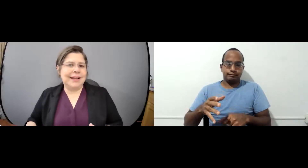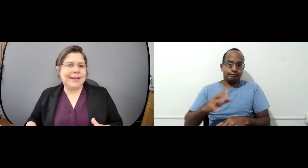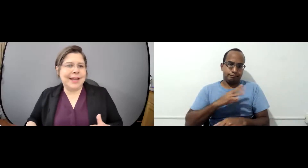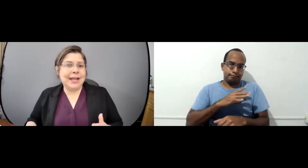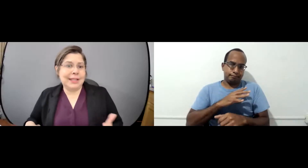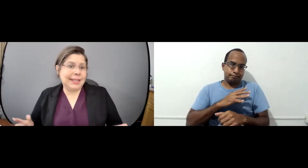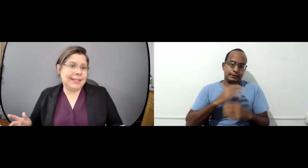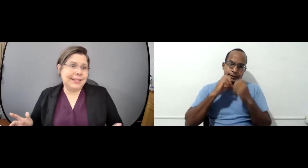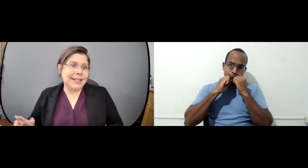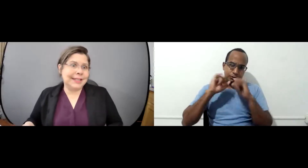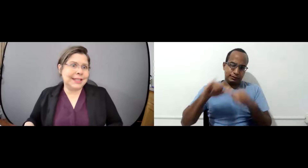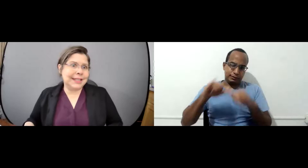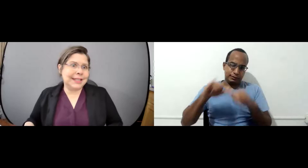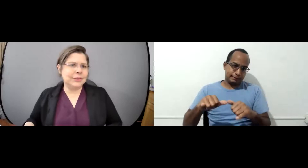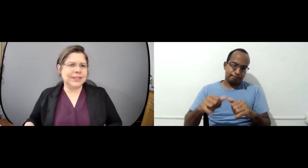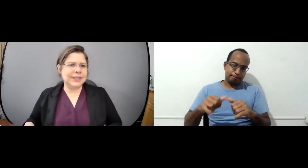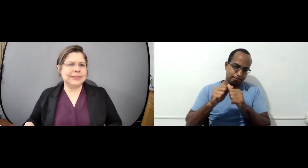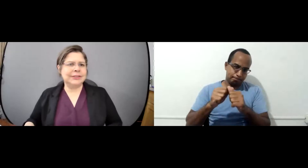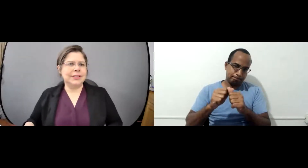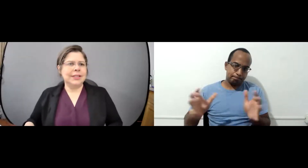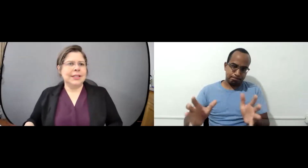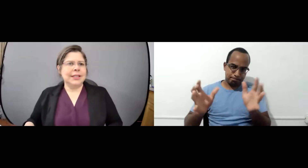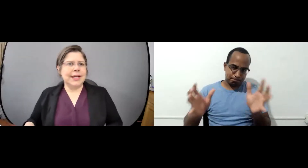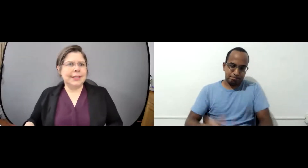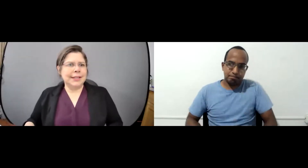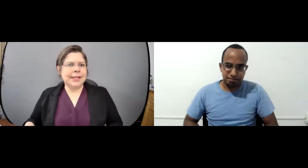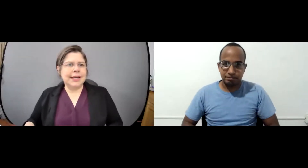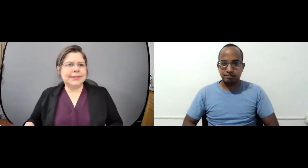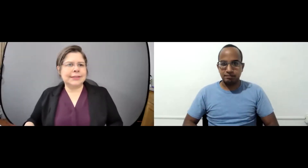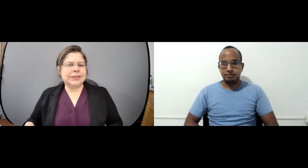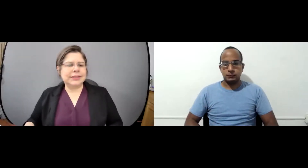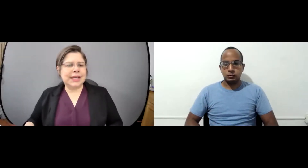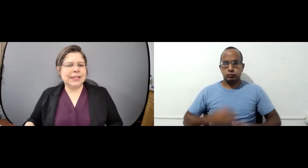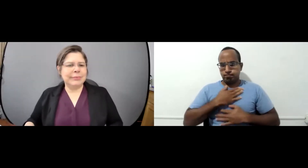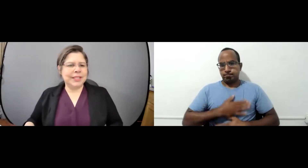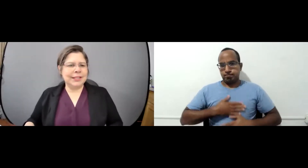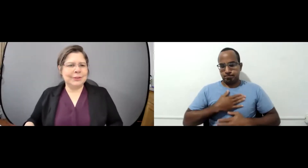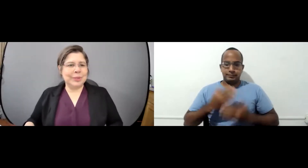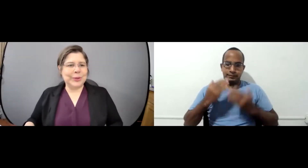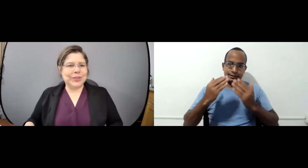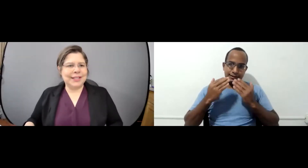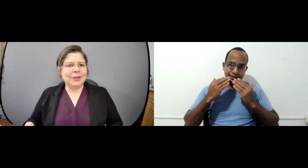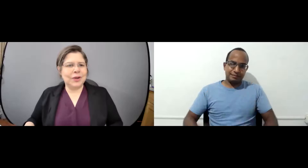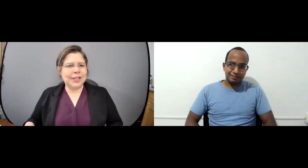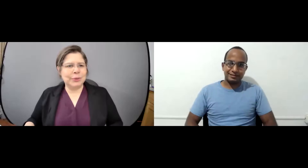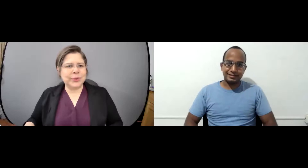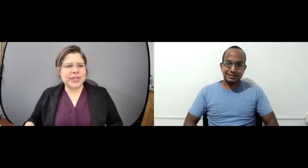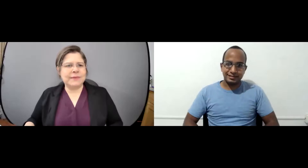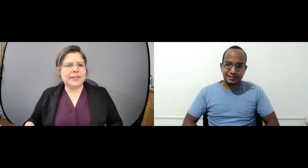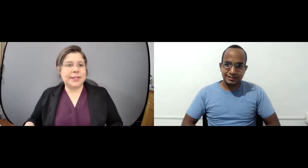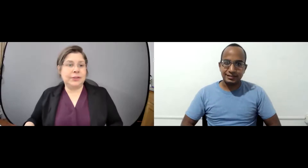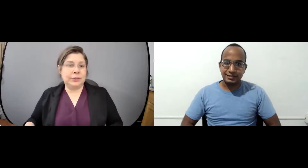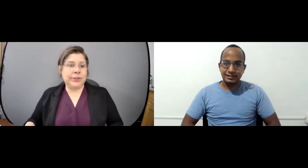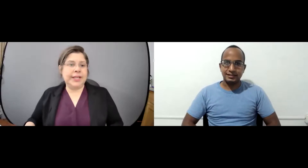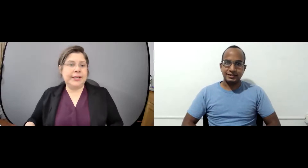estaba allá y tenía tanto acceso y aquí el acceso es tan limitado pero ustedes lo han hecho